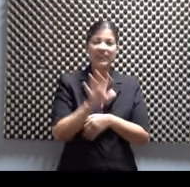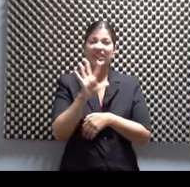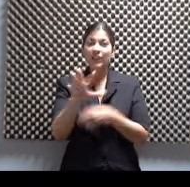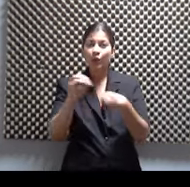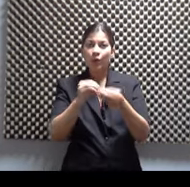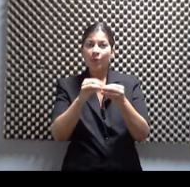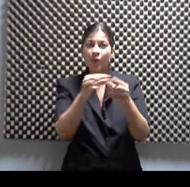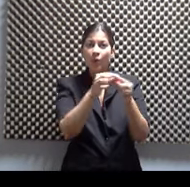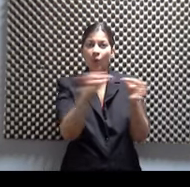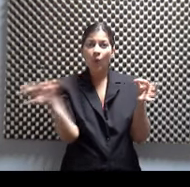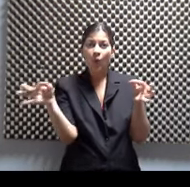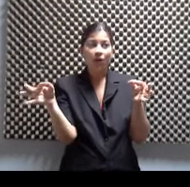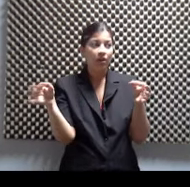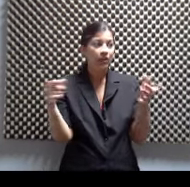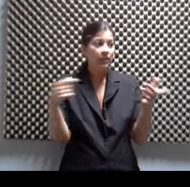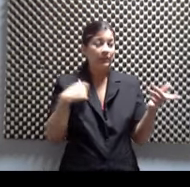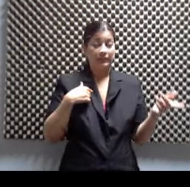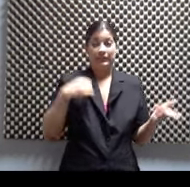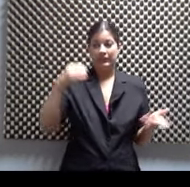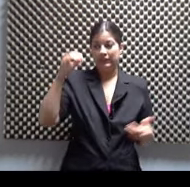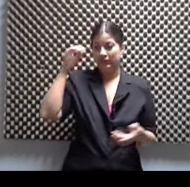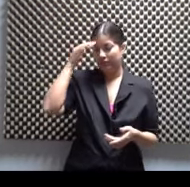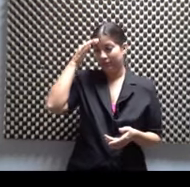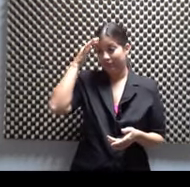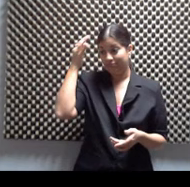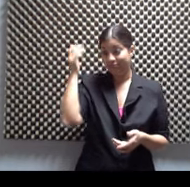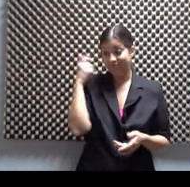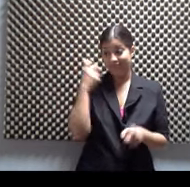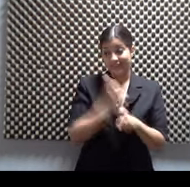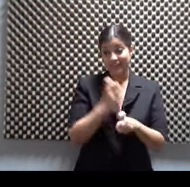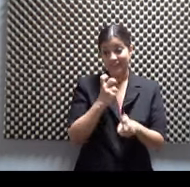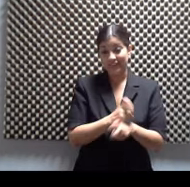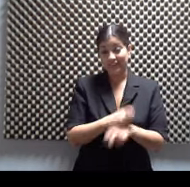Sea la madre. Me la posiciono difícil. ¿Hasta cifra?